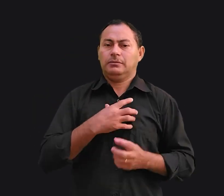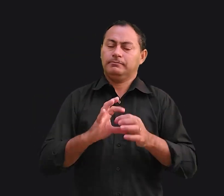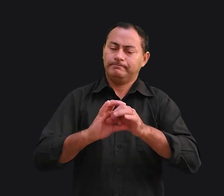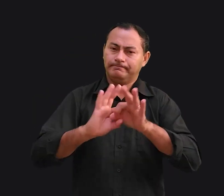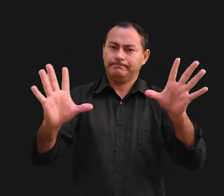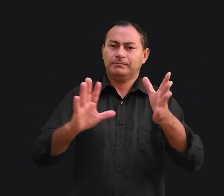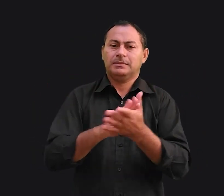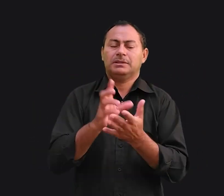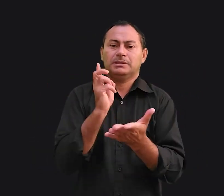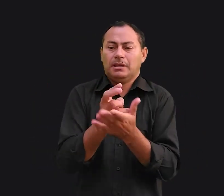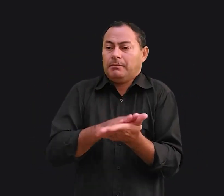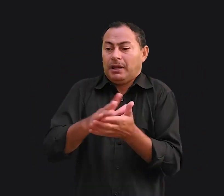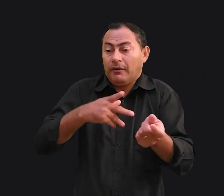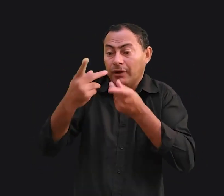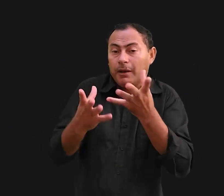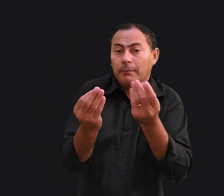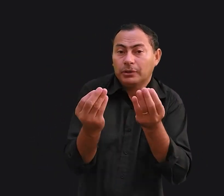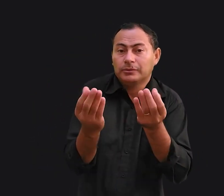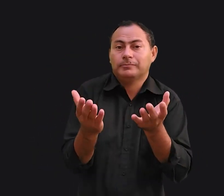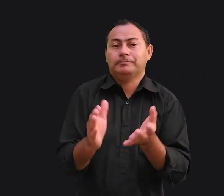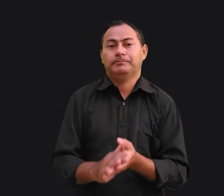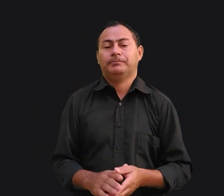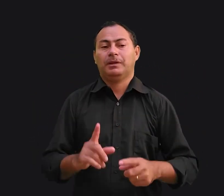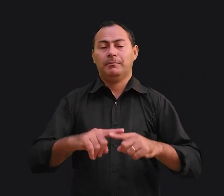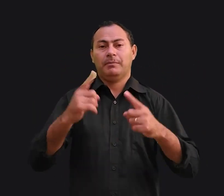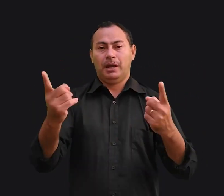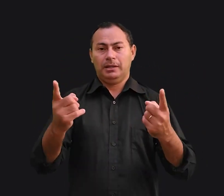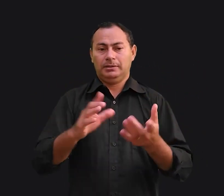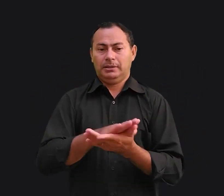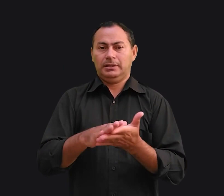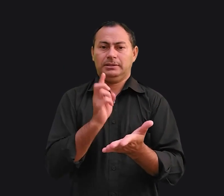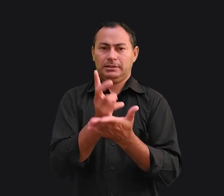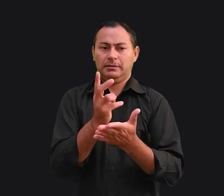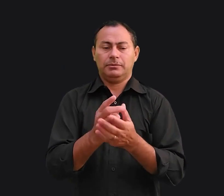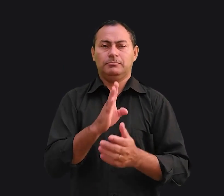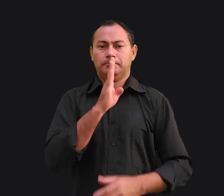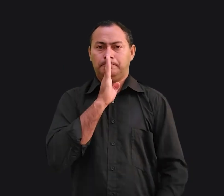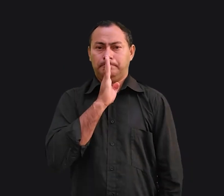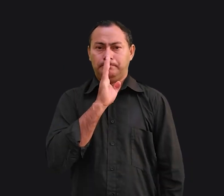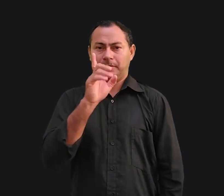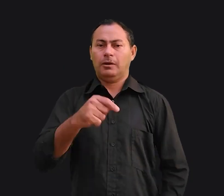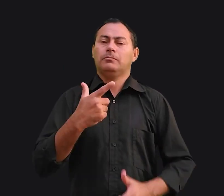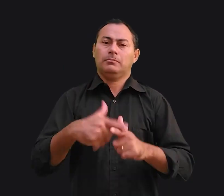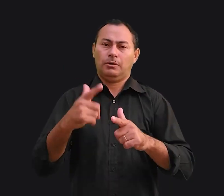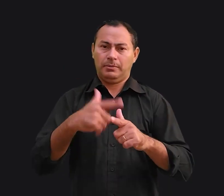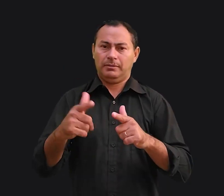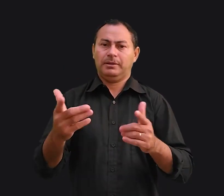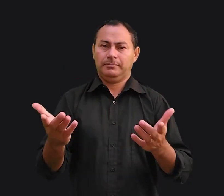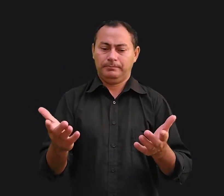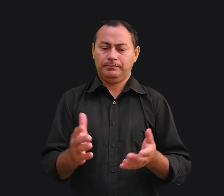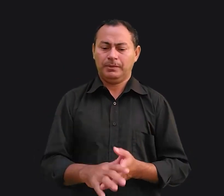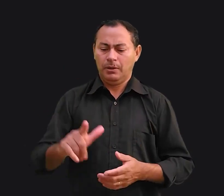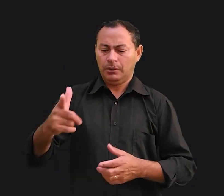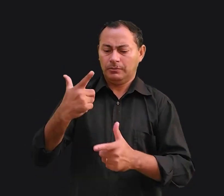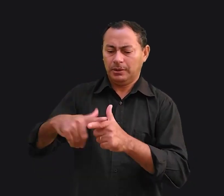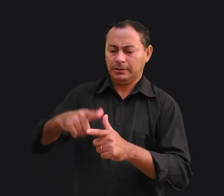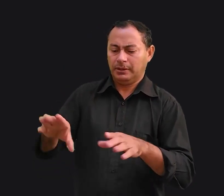vontade, sem precisar falar muito. Mas nem sempre o silêncio é um problema. Outro problema da